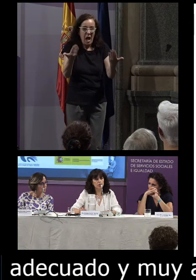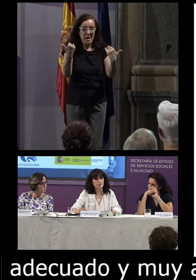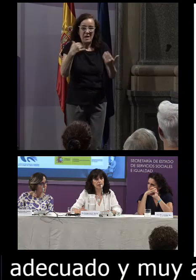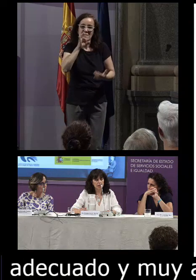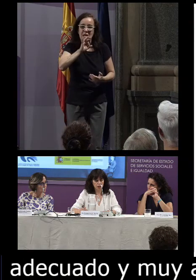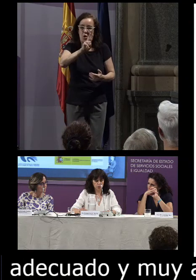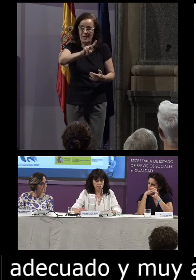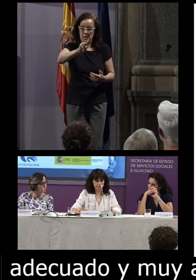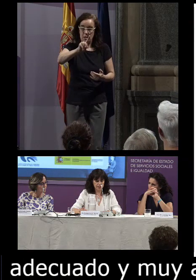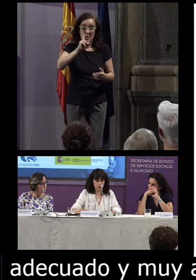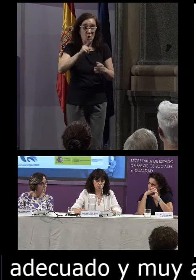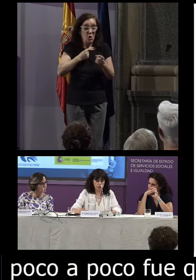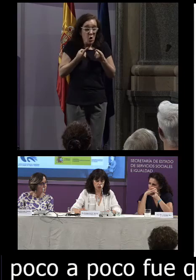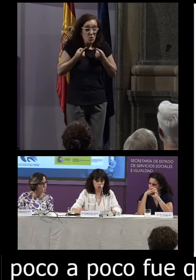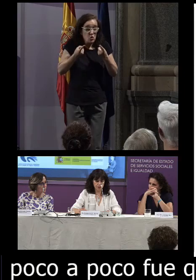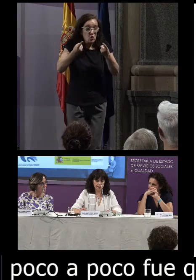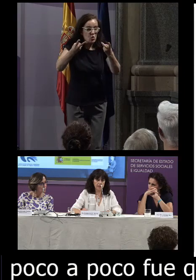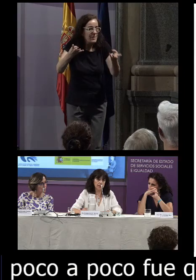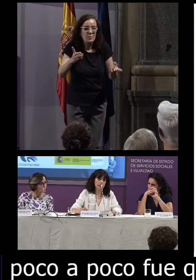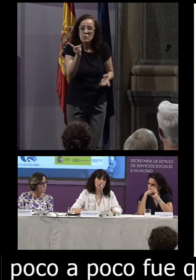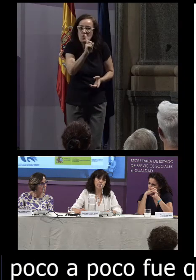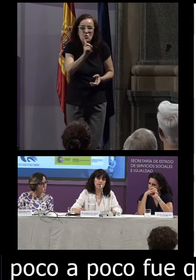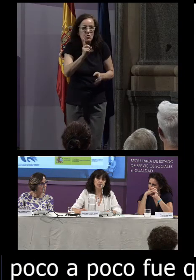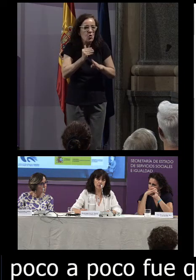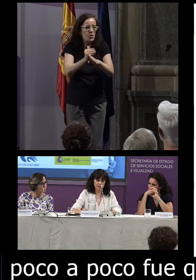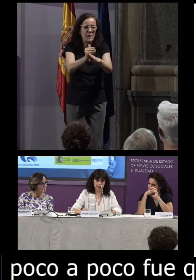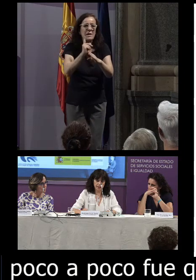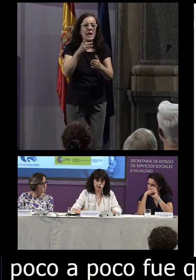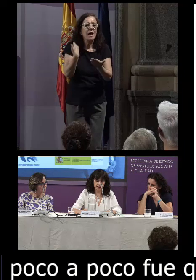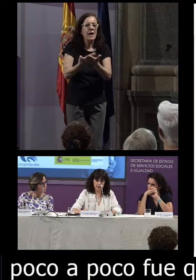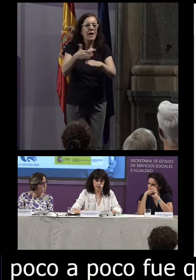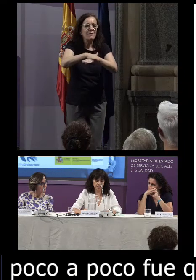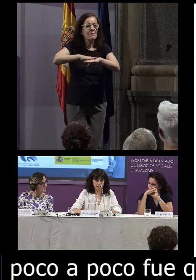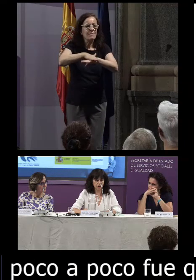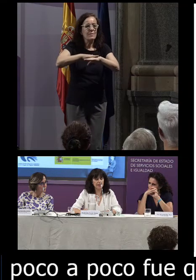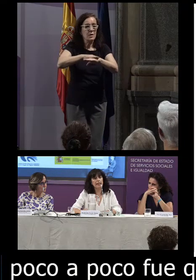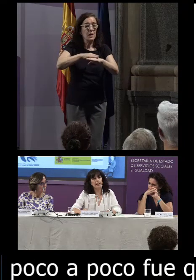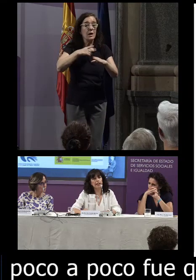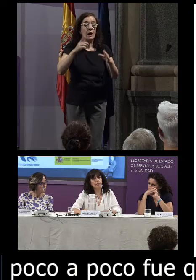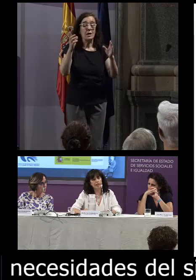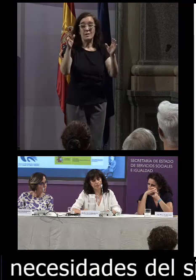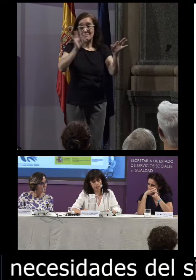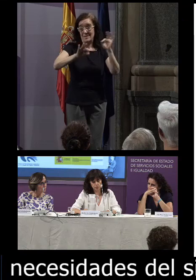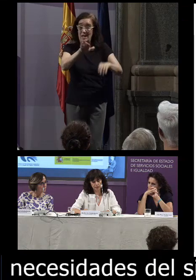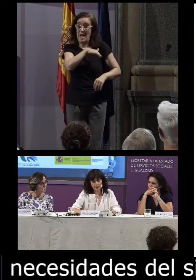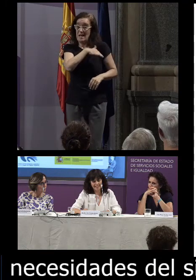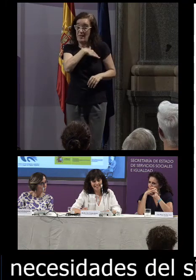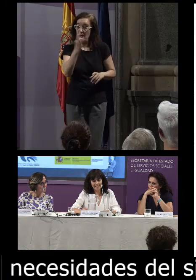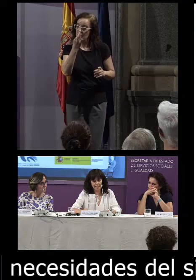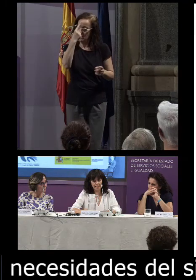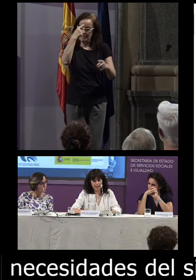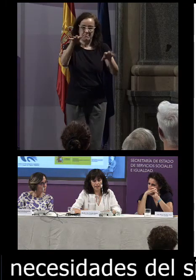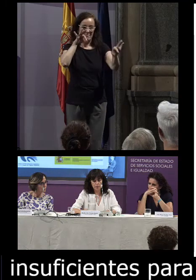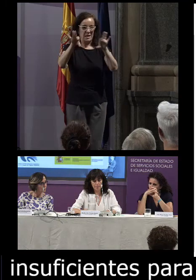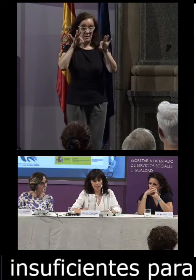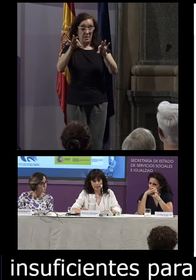XXI y sus cifras resultaron insuficientes para fundamentar en ellas las decisiones que las academias deben tomar y